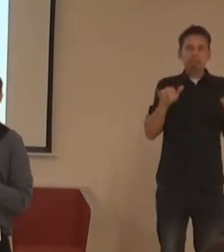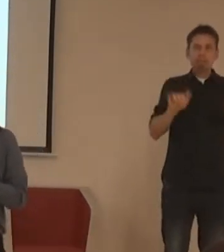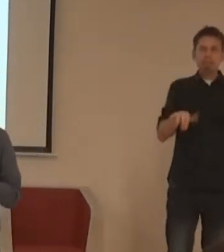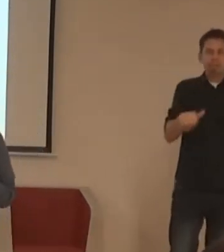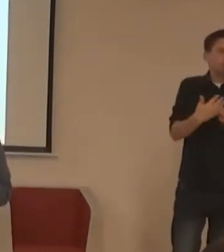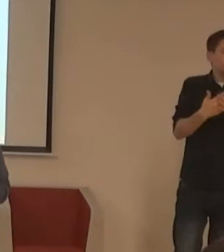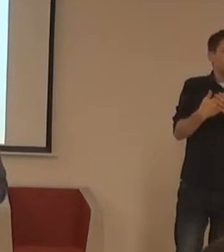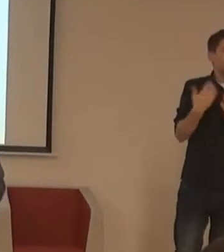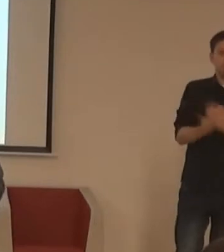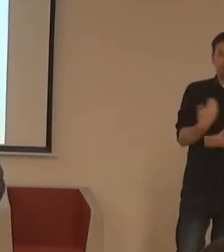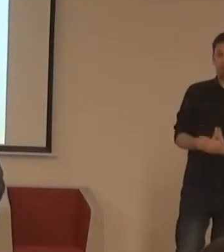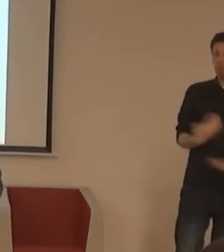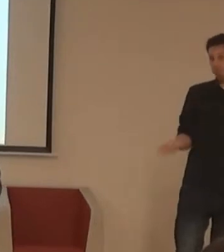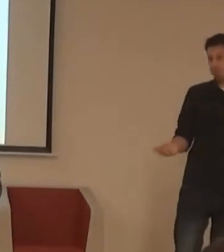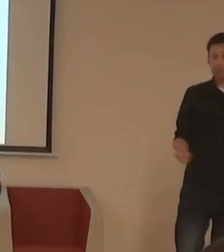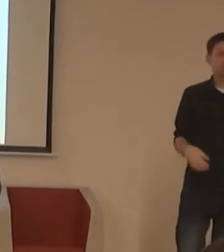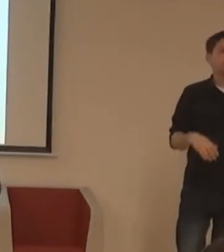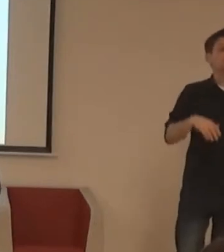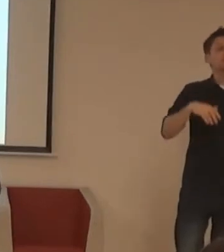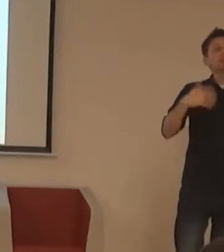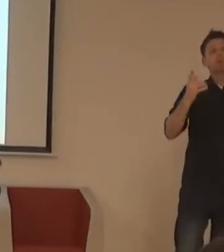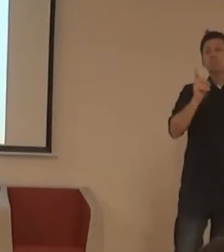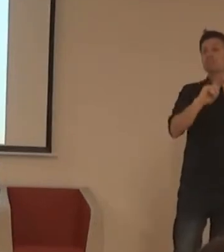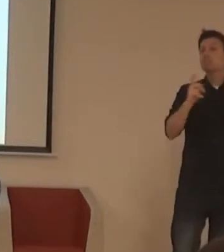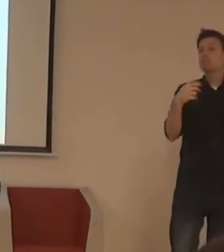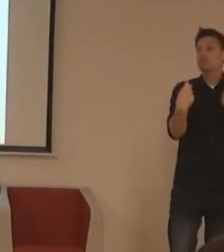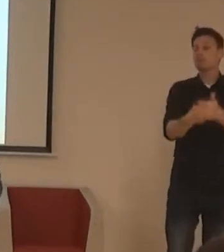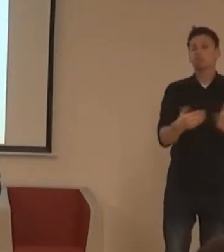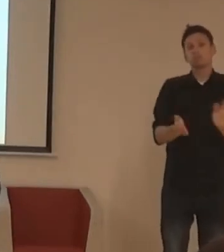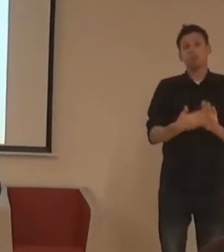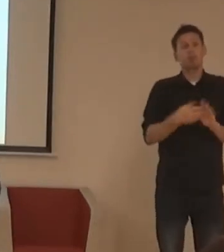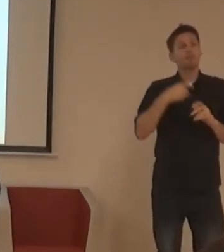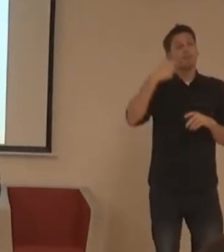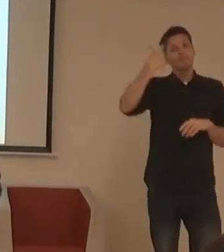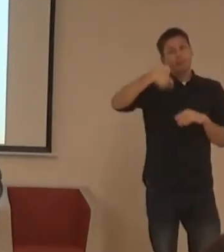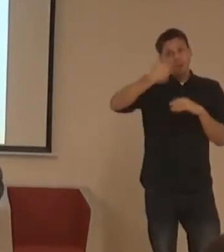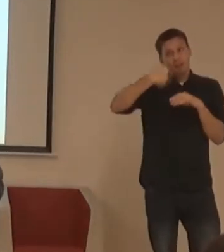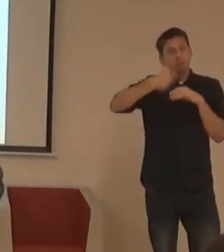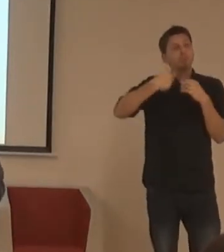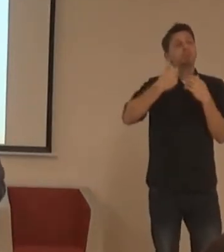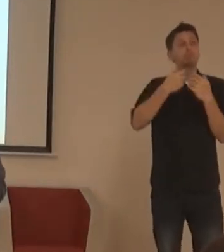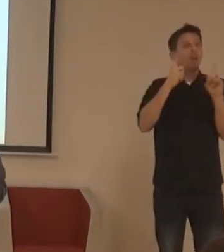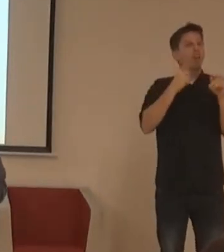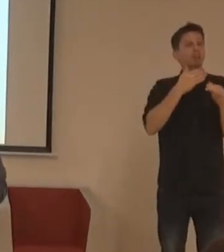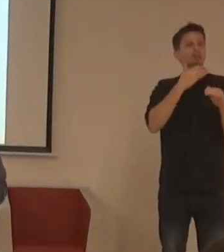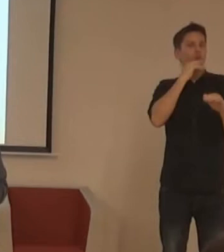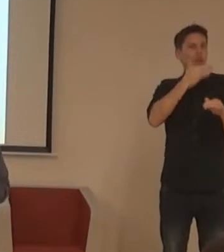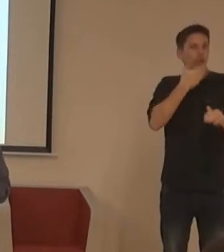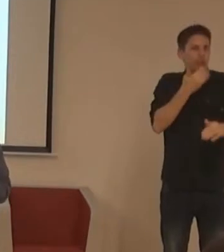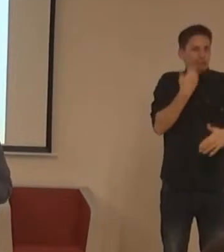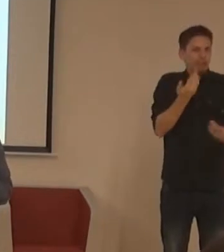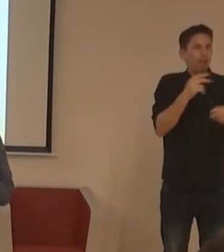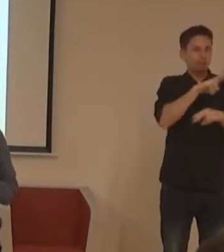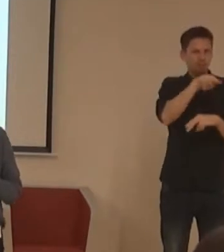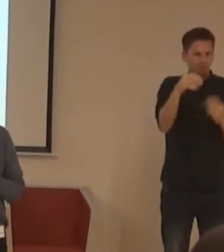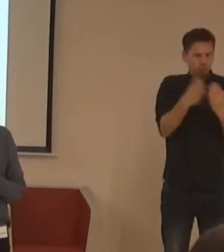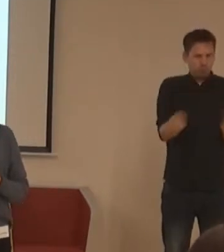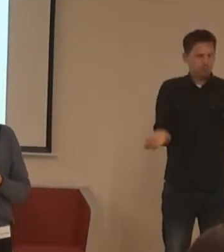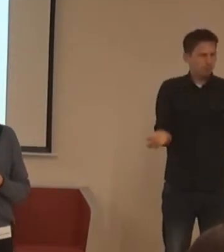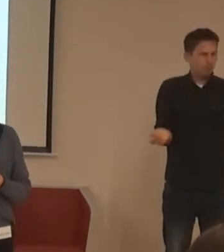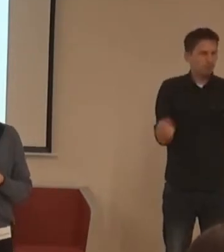Nebo film, který je v češtině, takže otázka, mohl by mít titulky, prosím, je bezpředmětná, protože přece ten film už v češtině je,